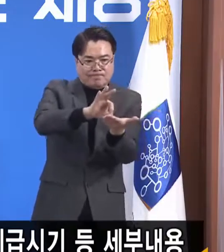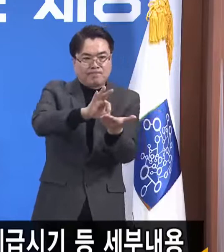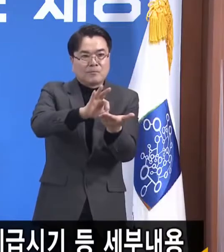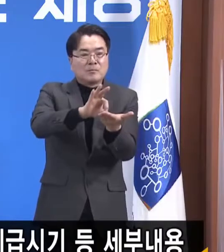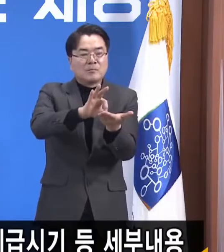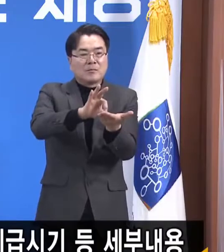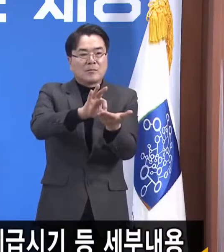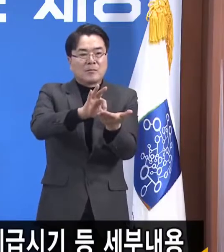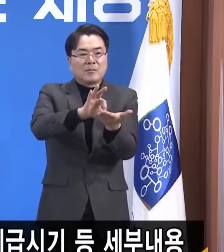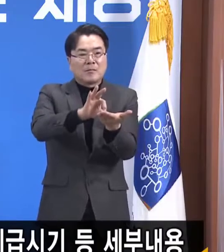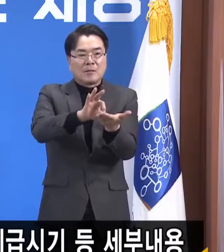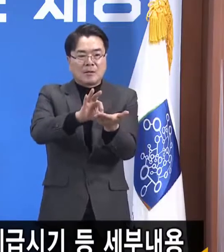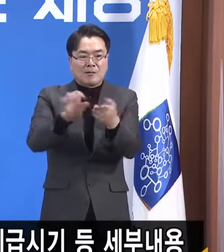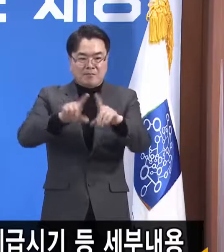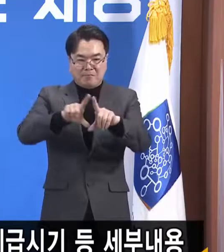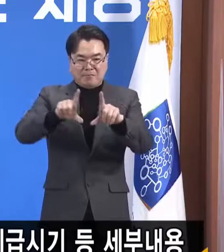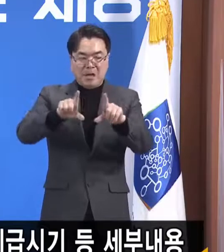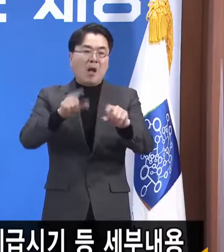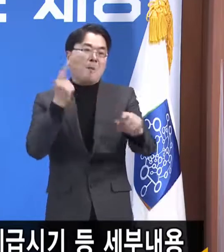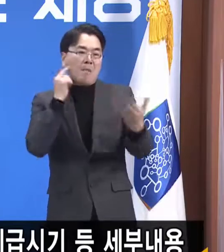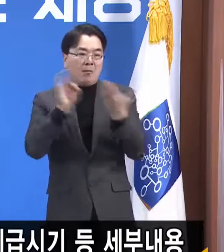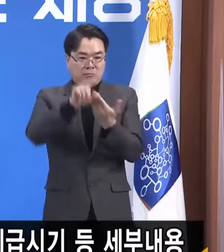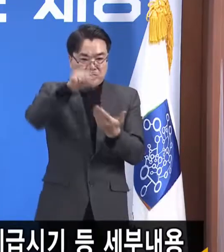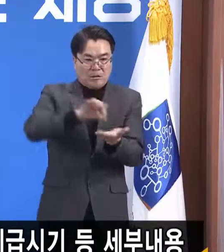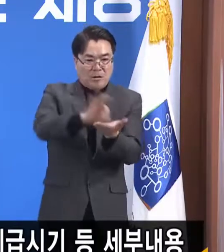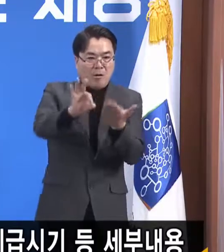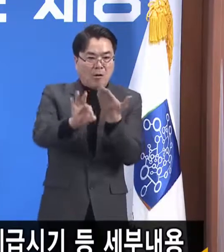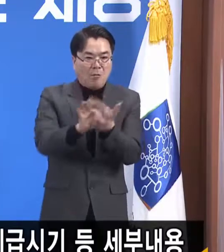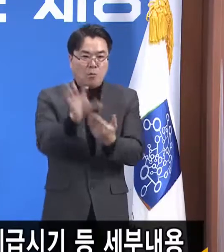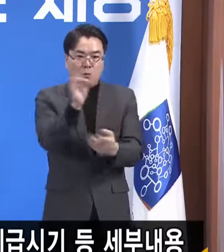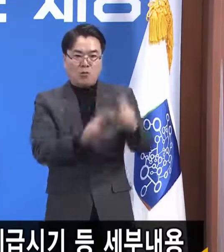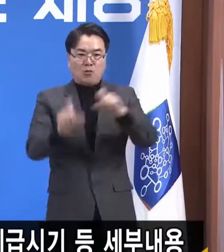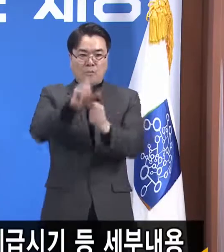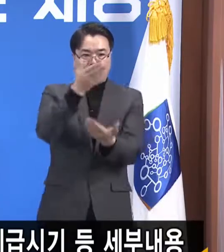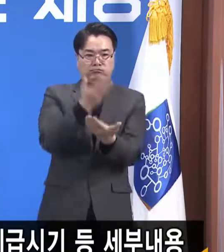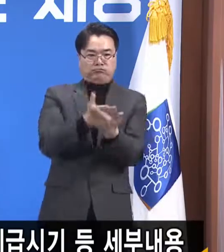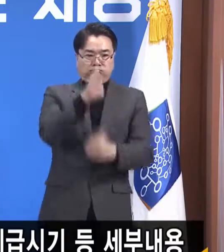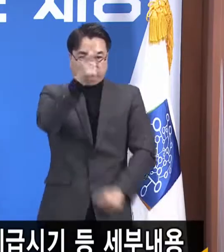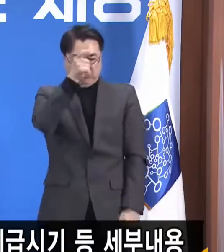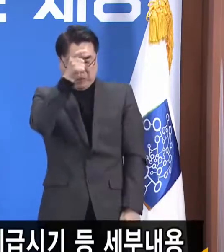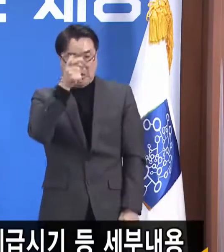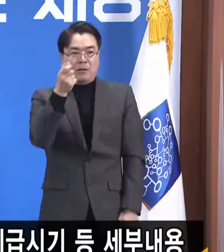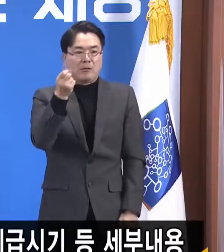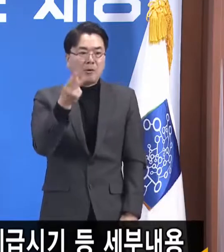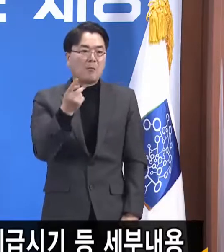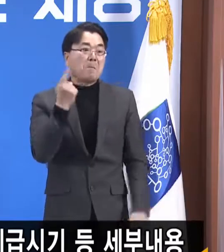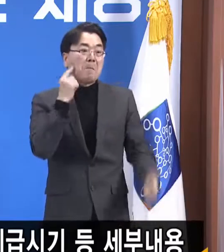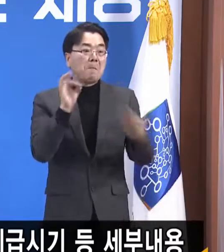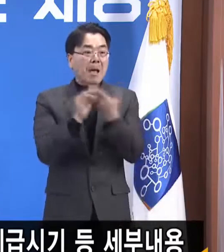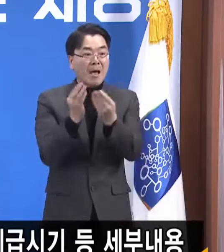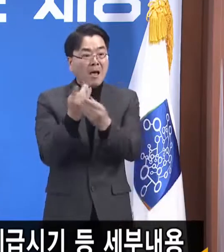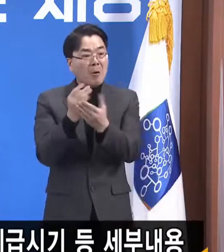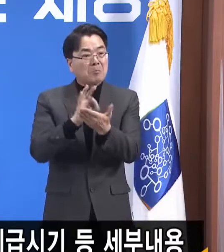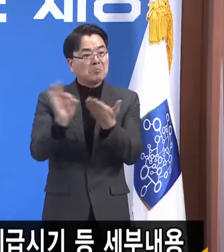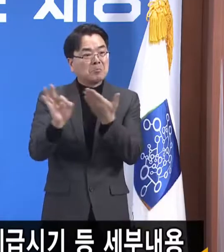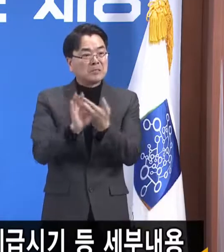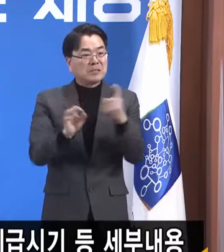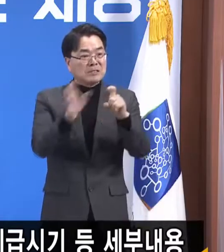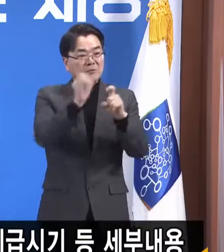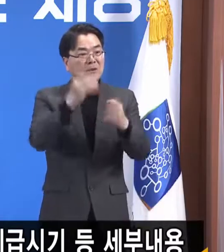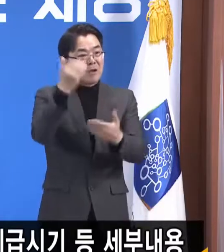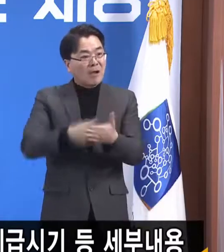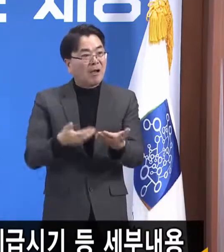사용하면 현금보다 10%를 더 받는다든지 현금으로 결제하면 10% 깎아준다든지 하는 행위는